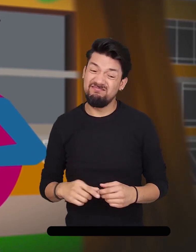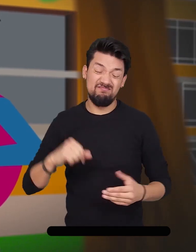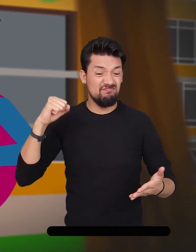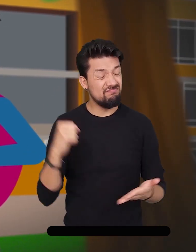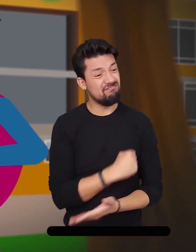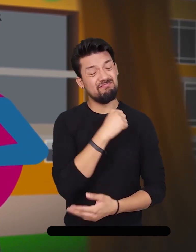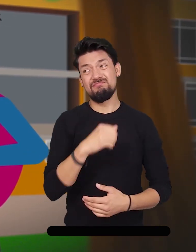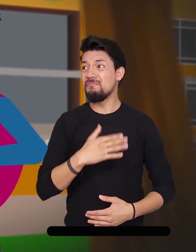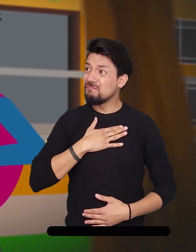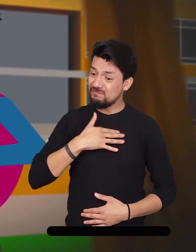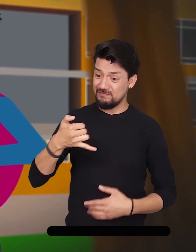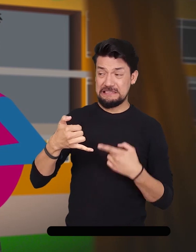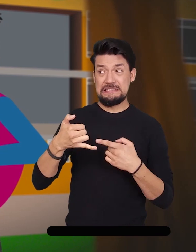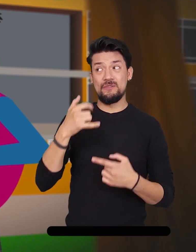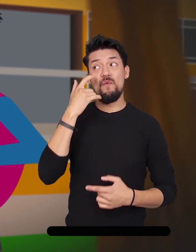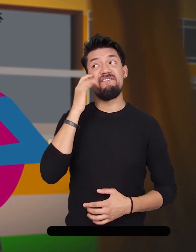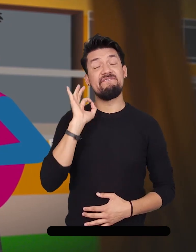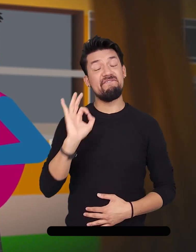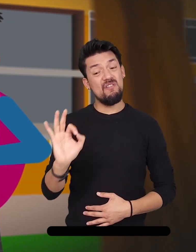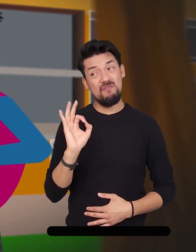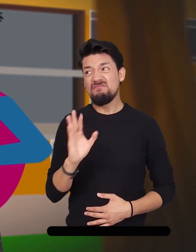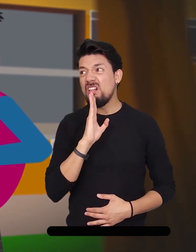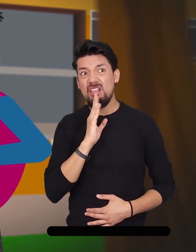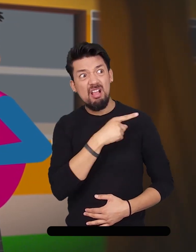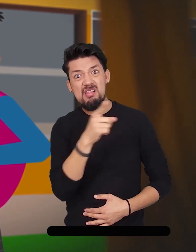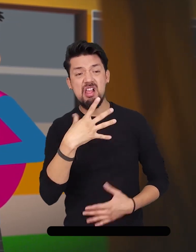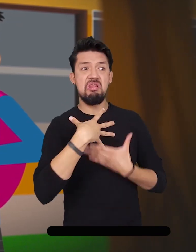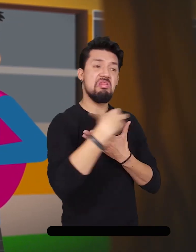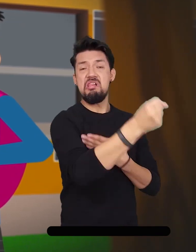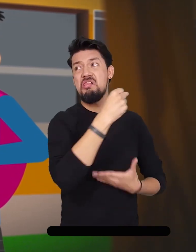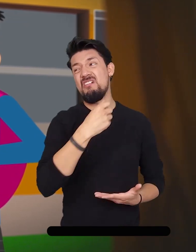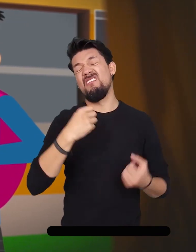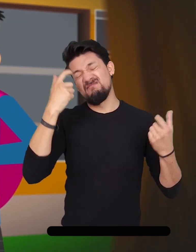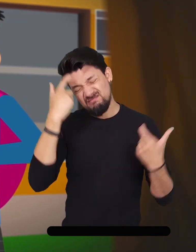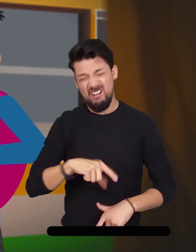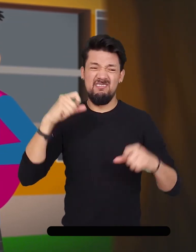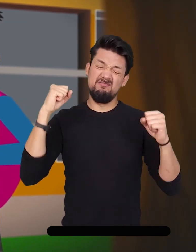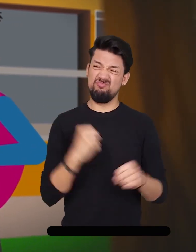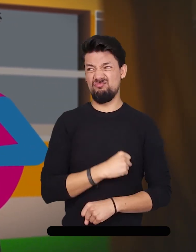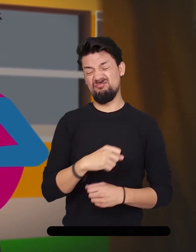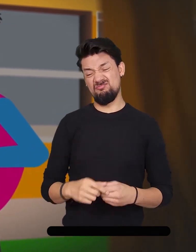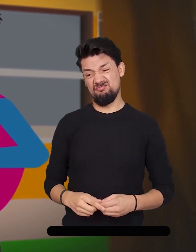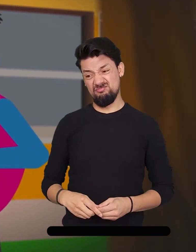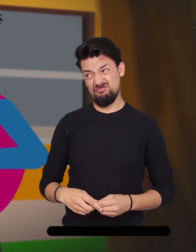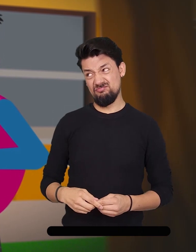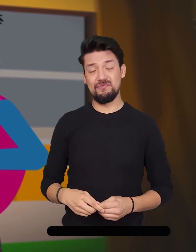Marcela se sintió frustrada porque el esfero era fino y seguro alguien se lo había robado. Hugo y